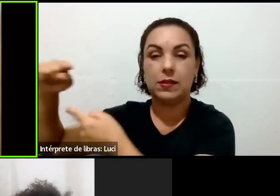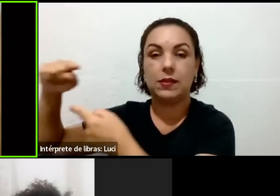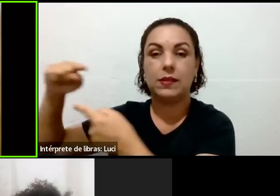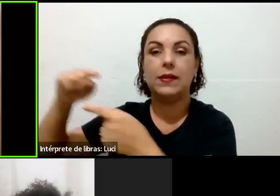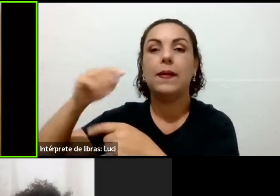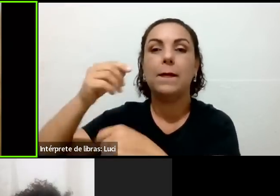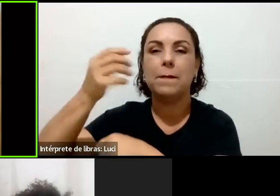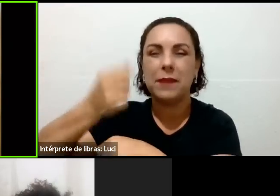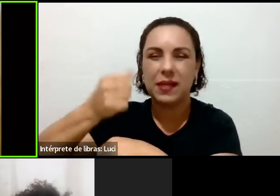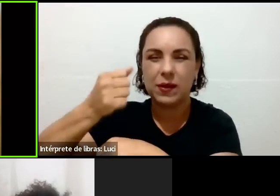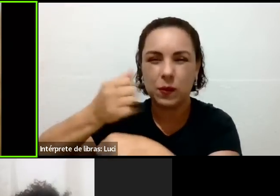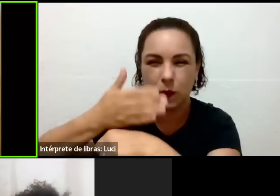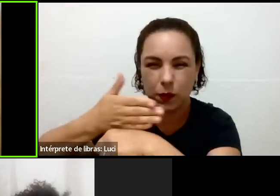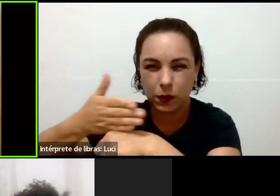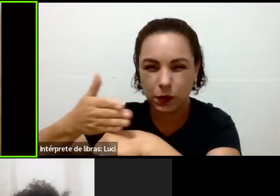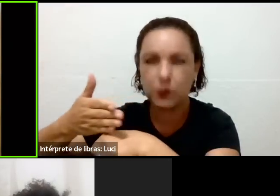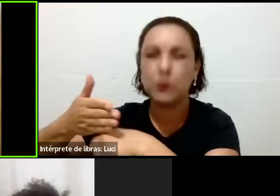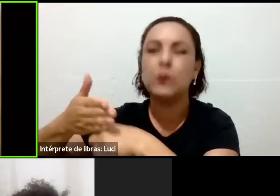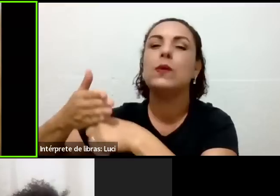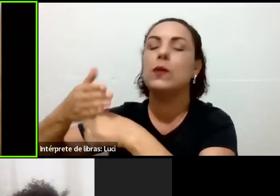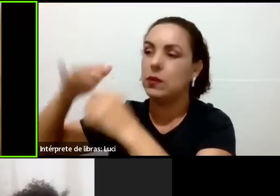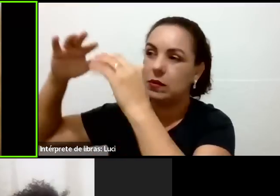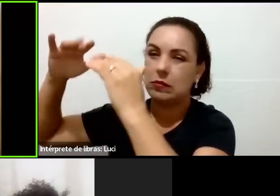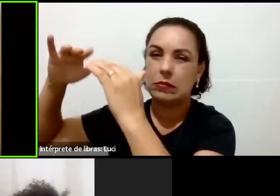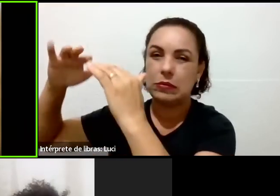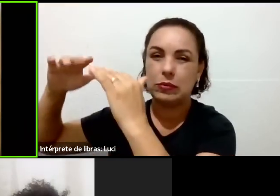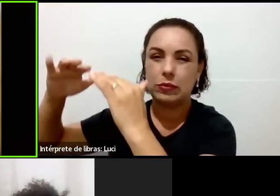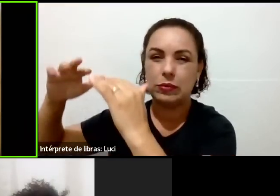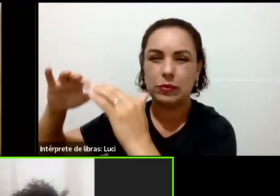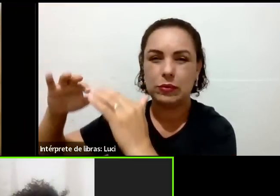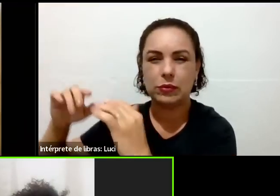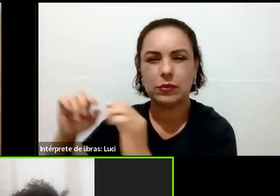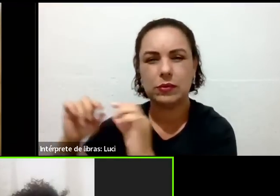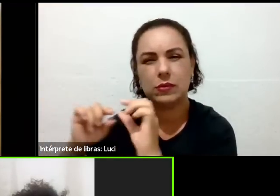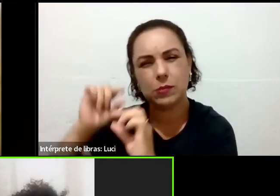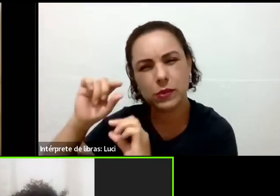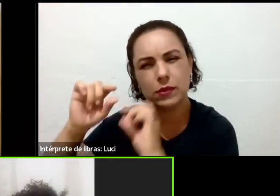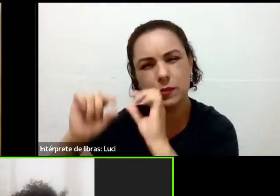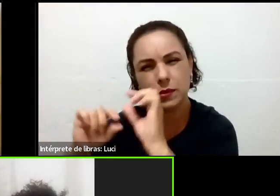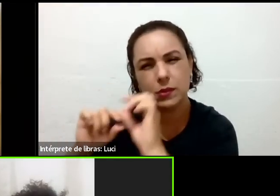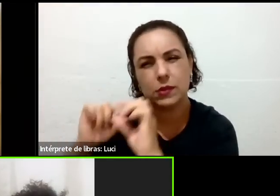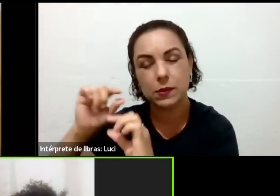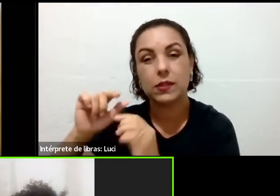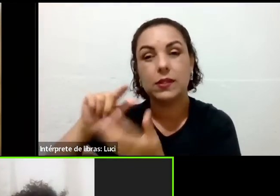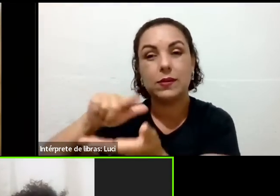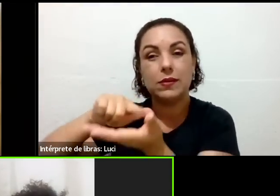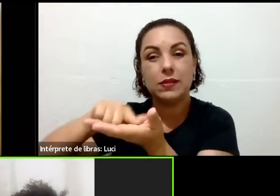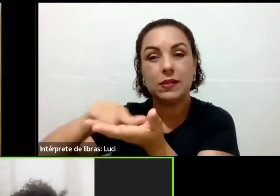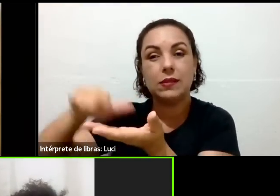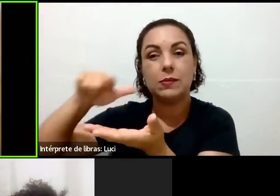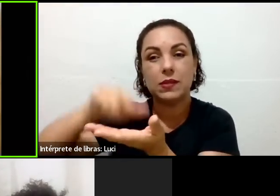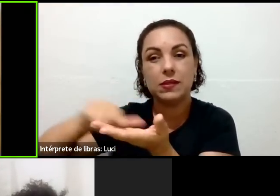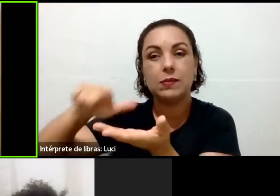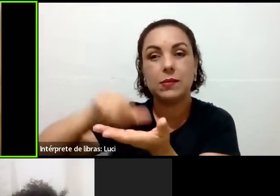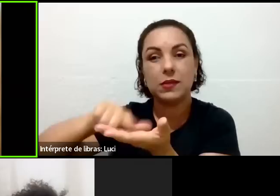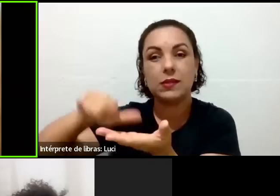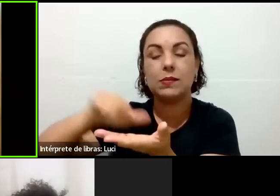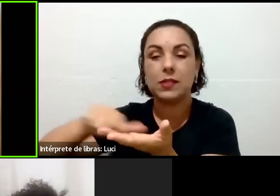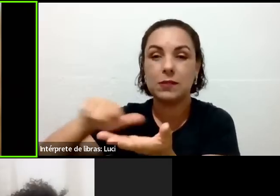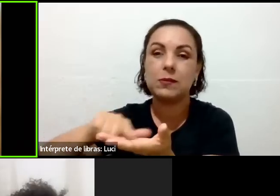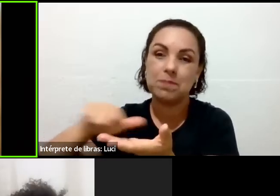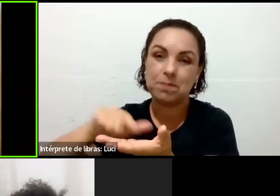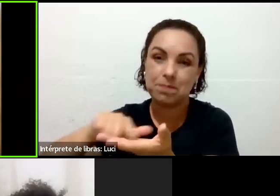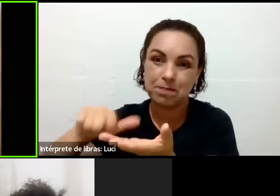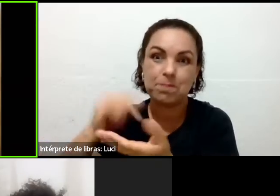Não. Tem filtros melhores. Porém, essa questão da gravidade, ela é importante.